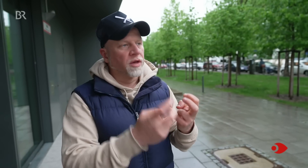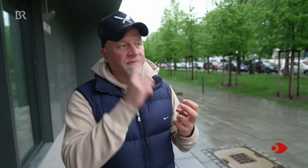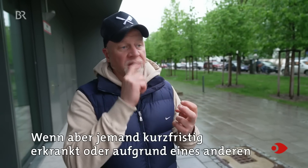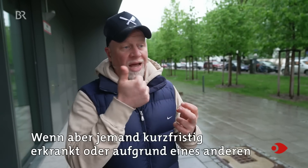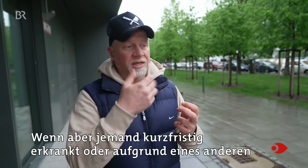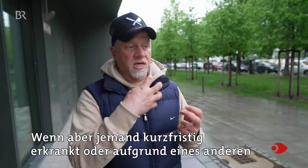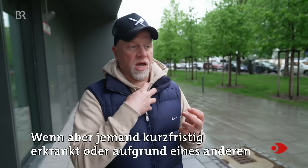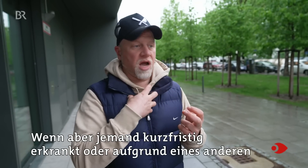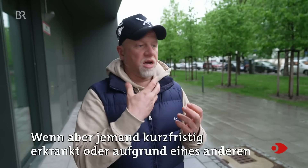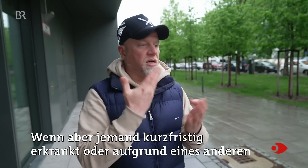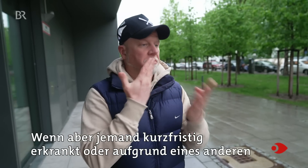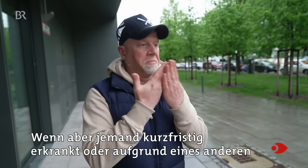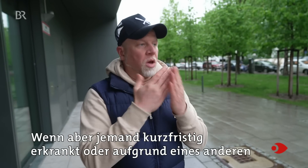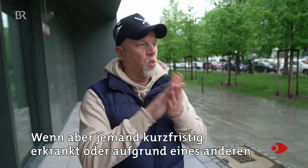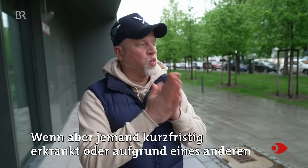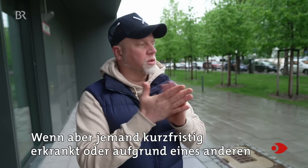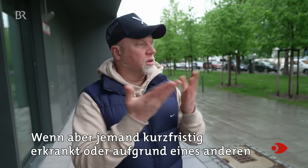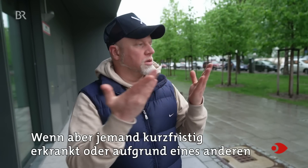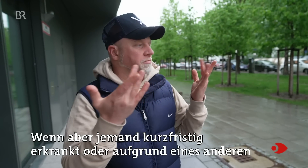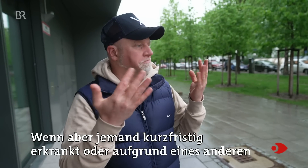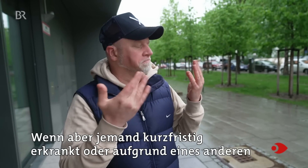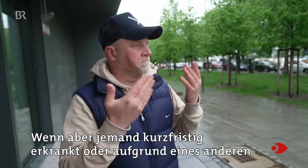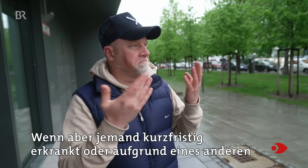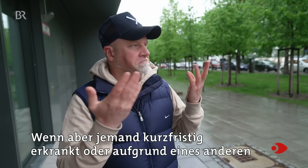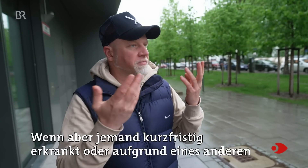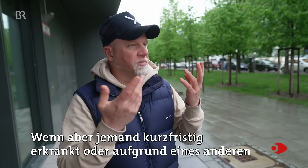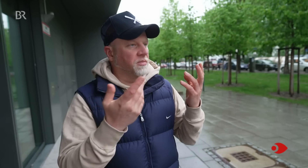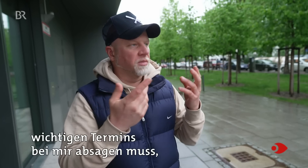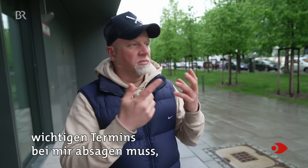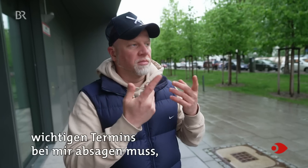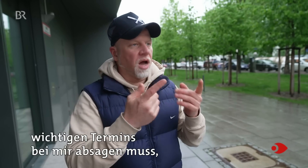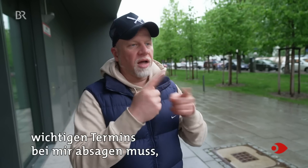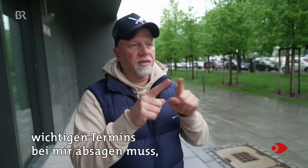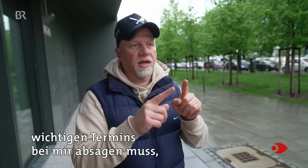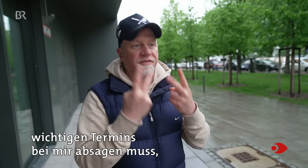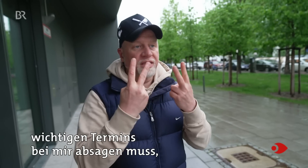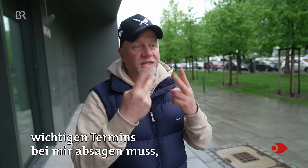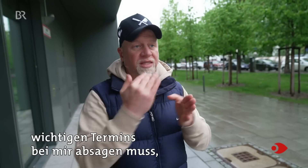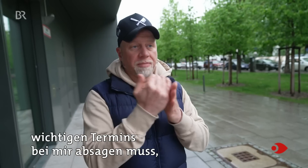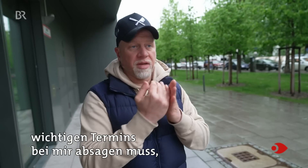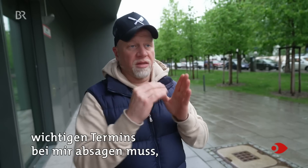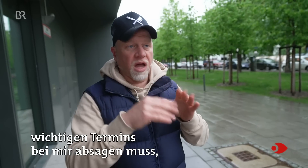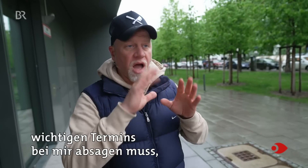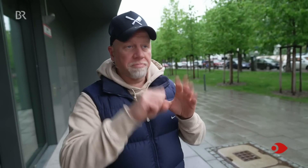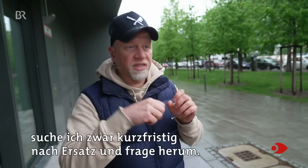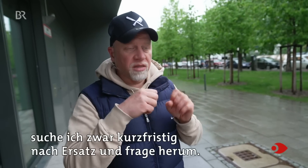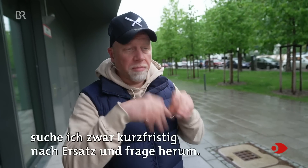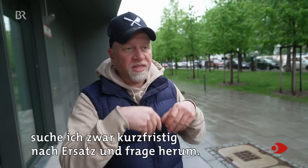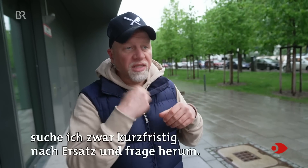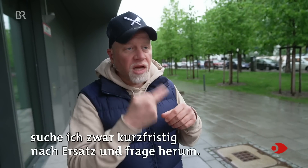Wenn aber jemand kurzfristig erkrankt oder aufgrund eines anderen wichtigen Termins bei mir absagen muss, suche